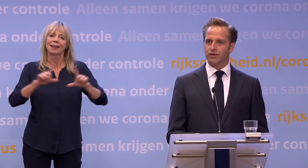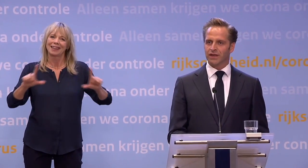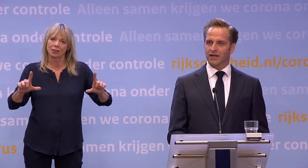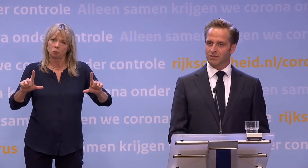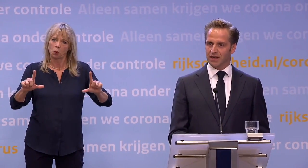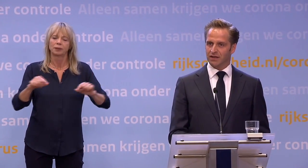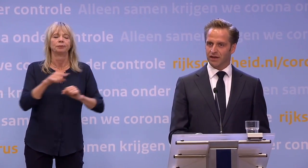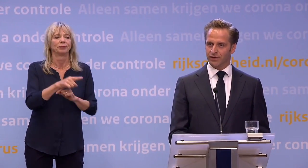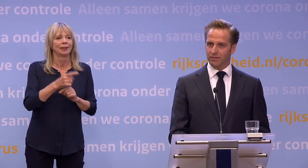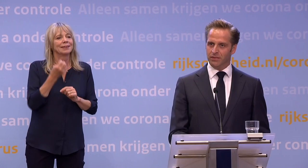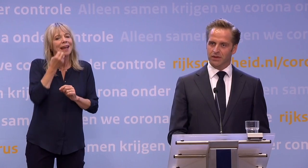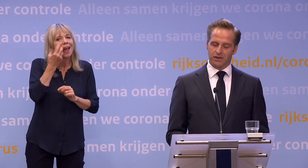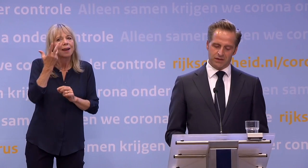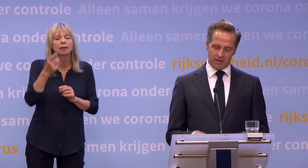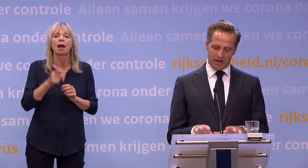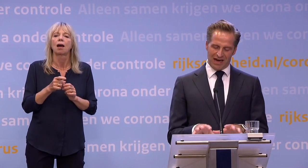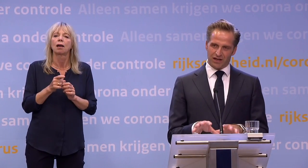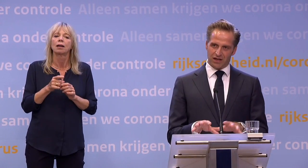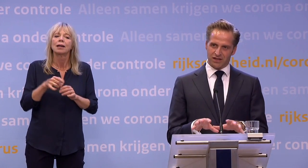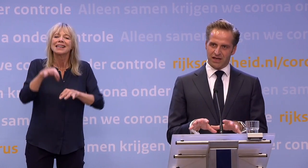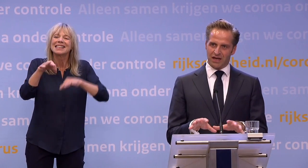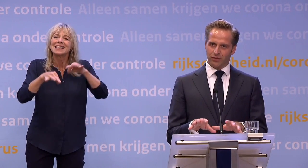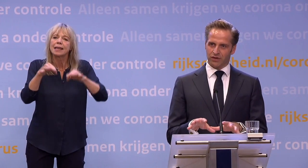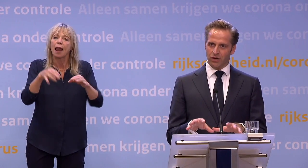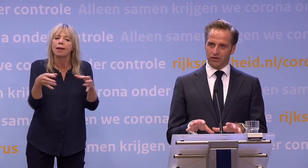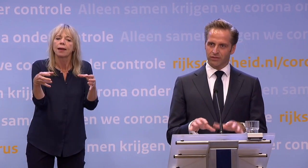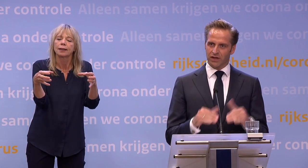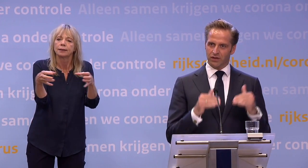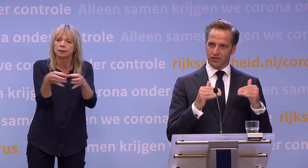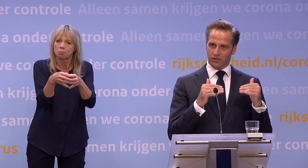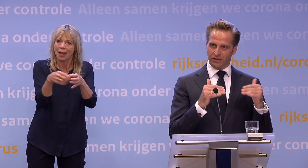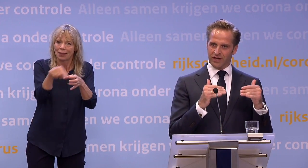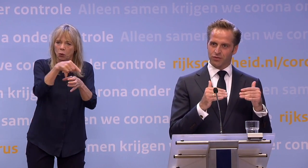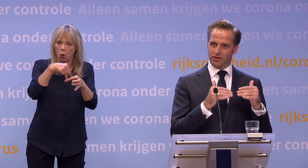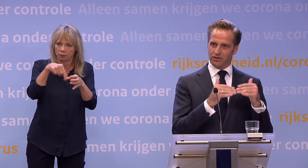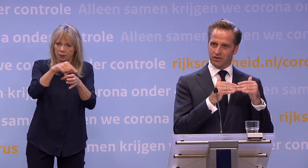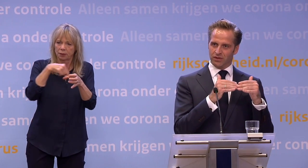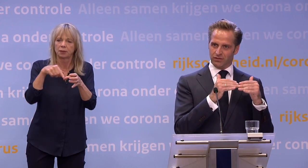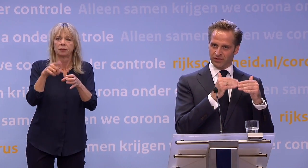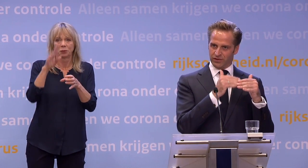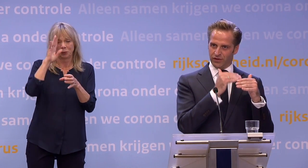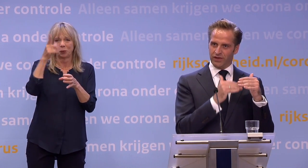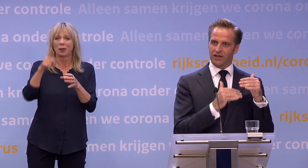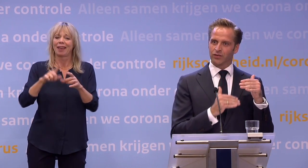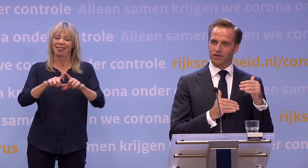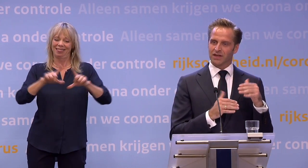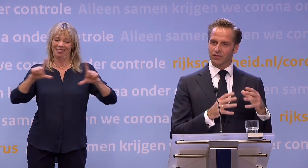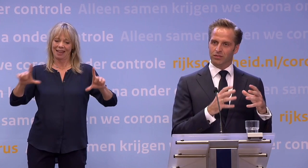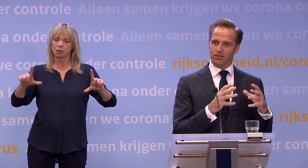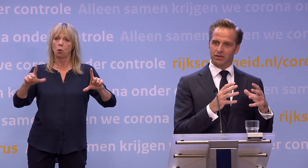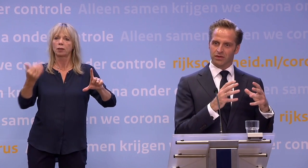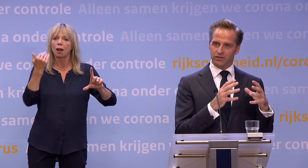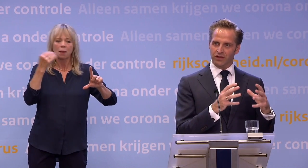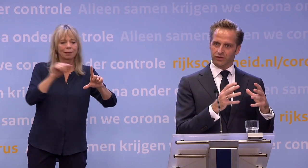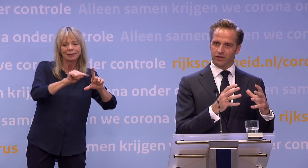signaleringsoverleg is bij het RIVM... ...waarbij eigenlijk alle signalen worden gewogen. En u kent het dashboard. Een tal van indicatoren staan